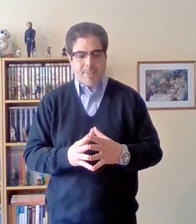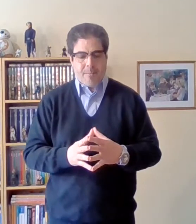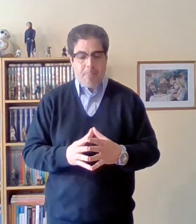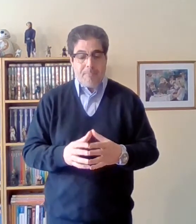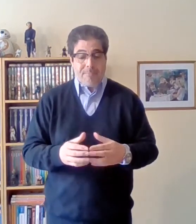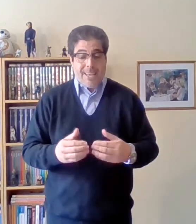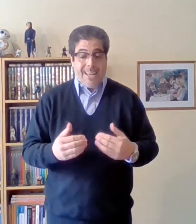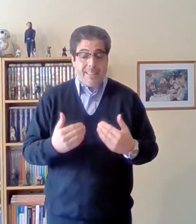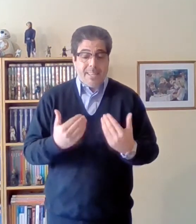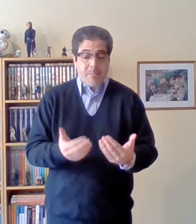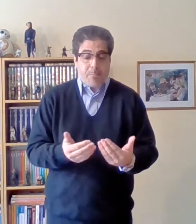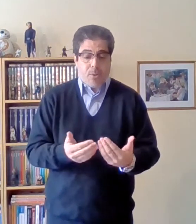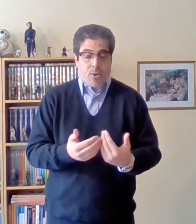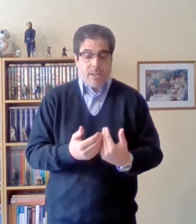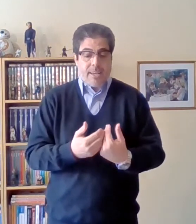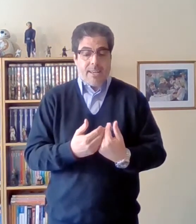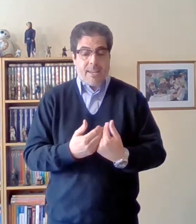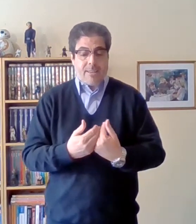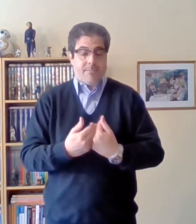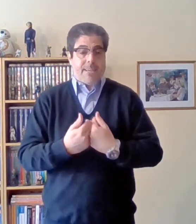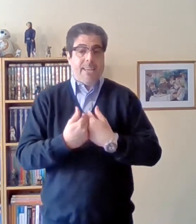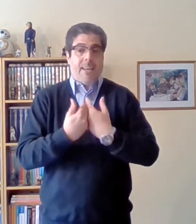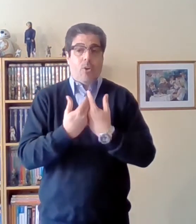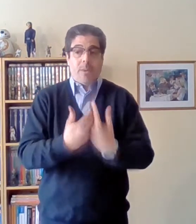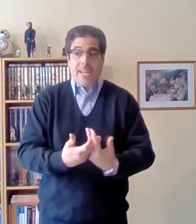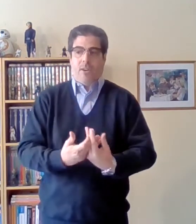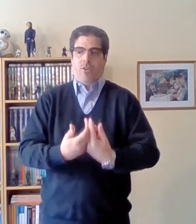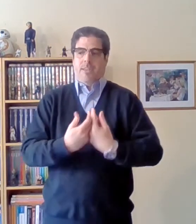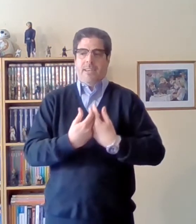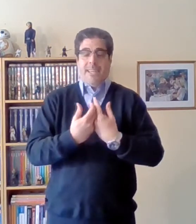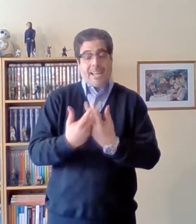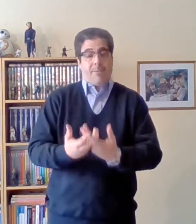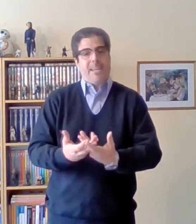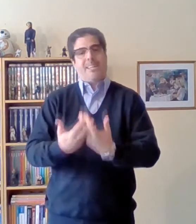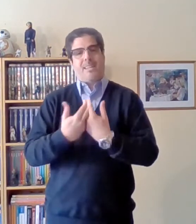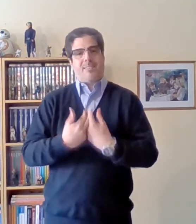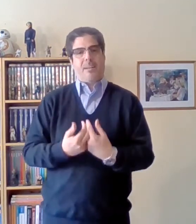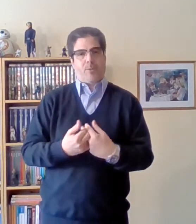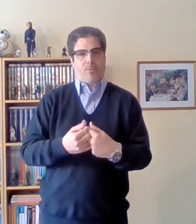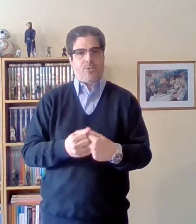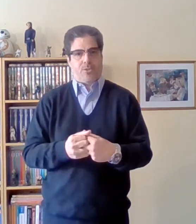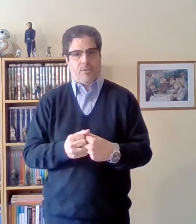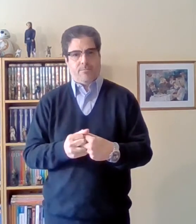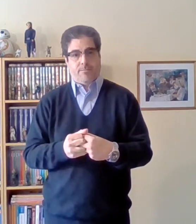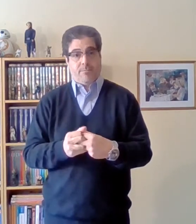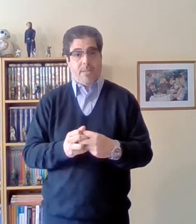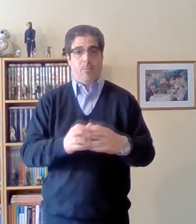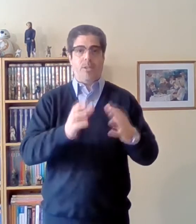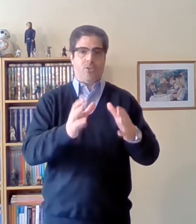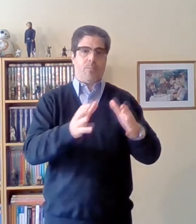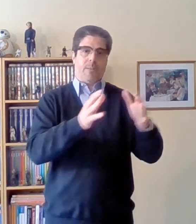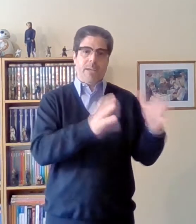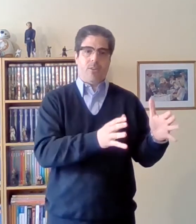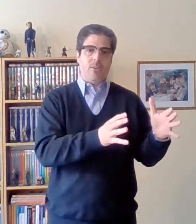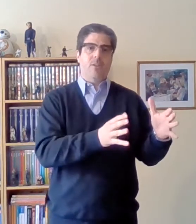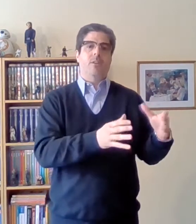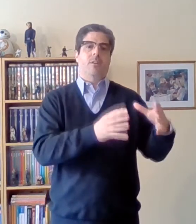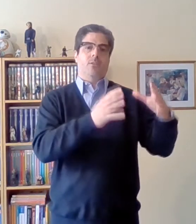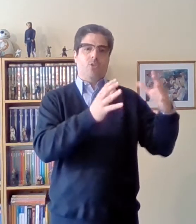el tiempo que el obrero y acá viene la tercera proposición hemos dicho primero toda